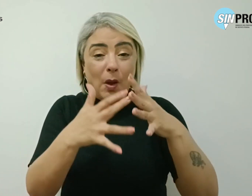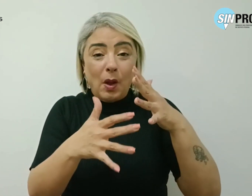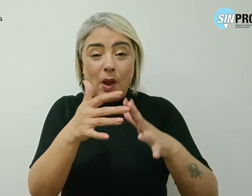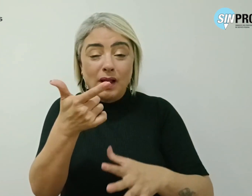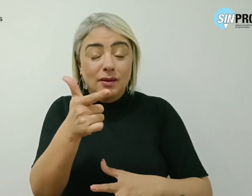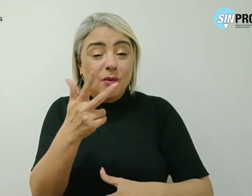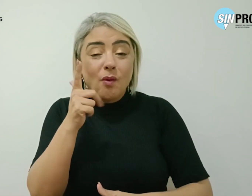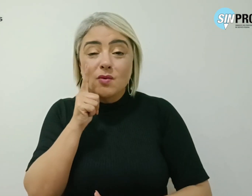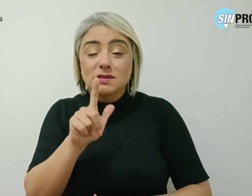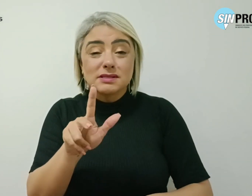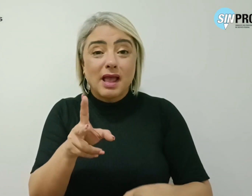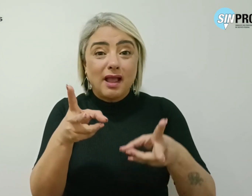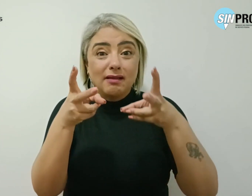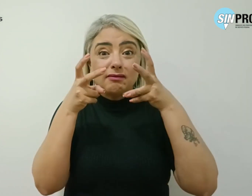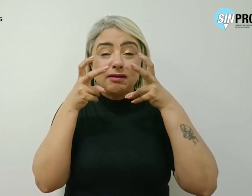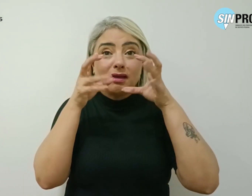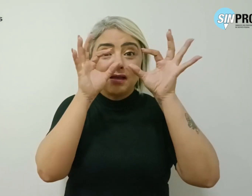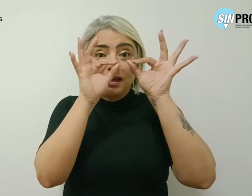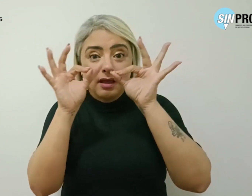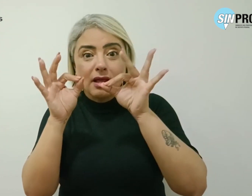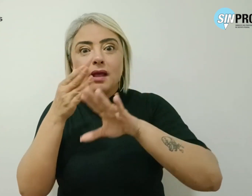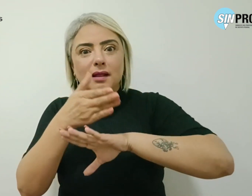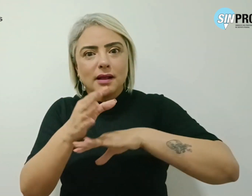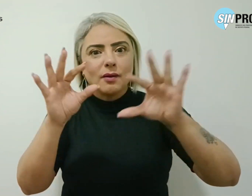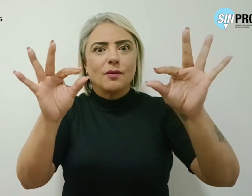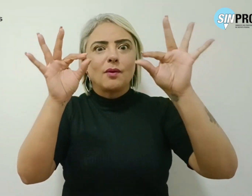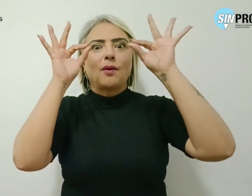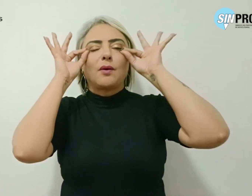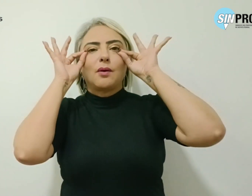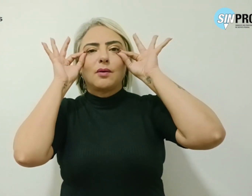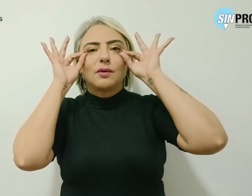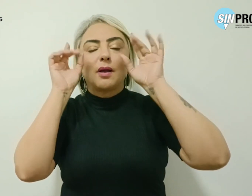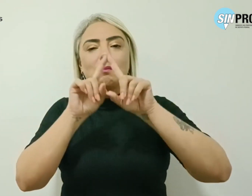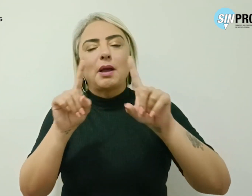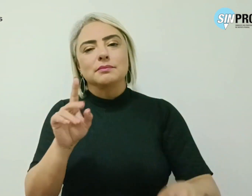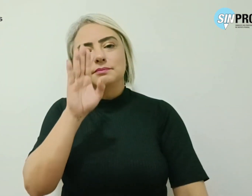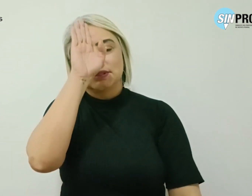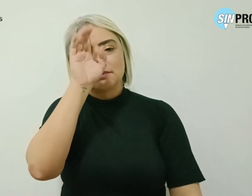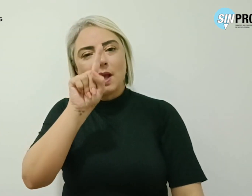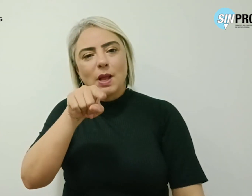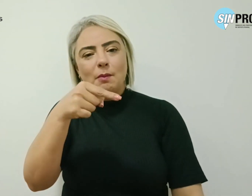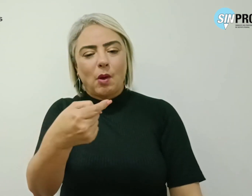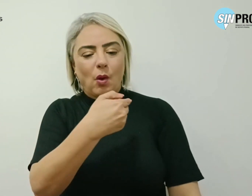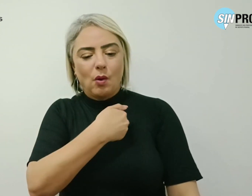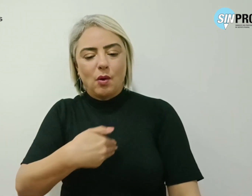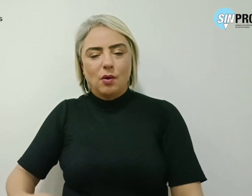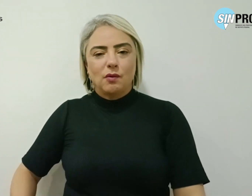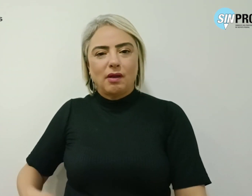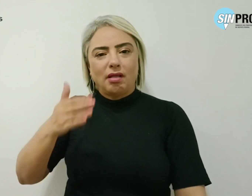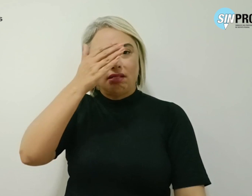enxergar, entramos com os óculos, mas principalmente após os governos Temer e Bolsonaro,